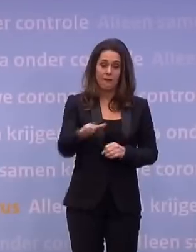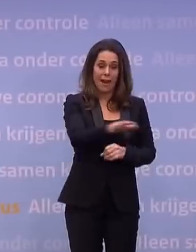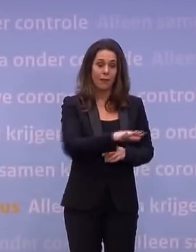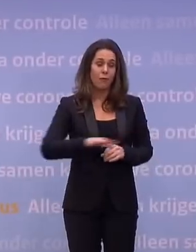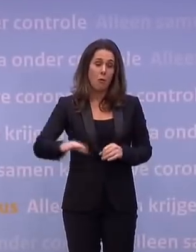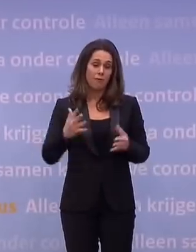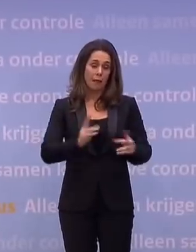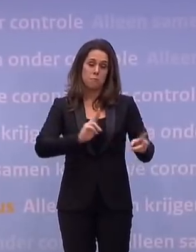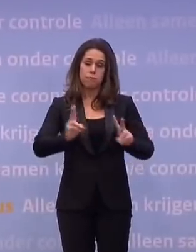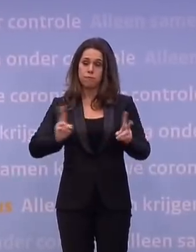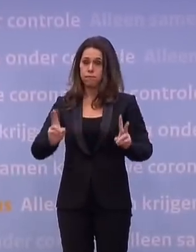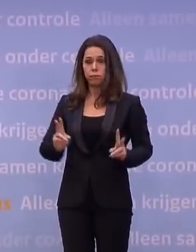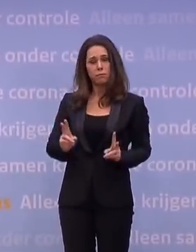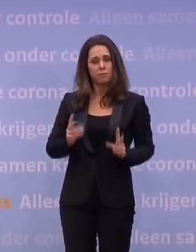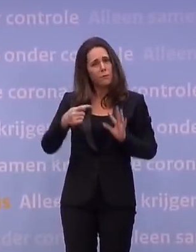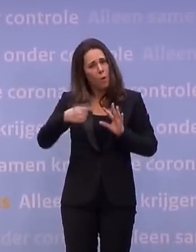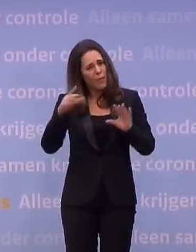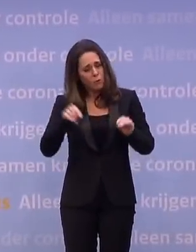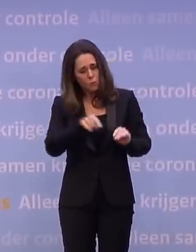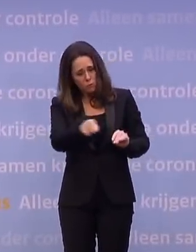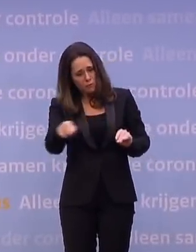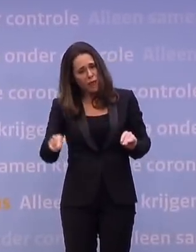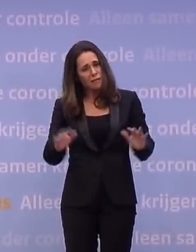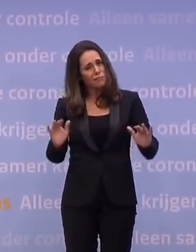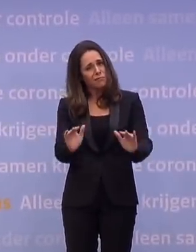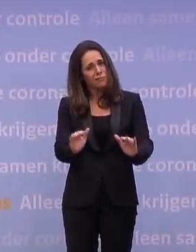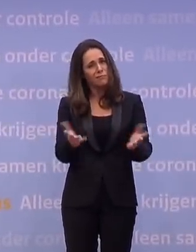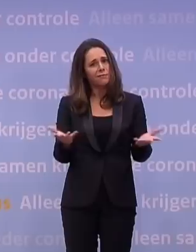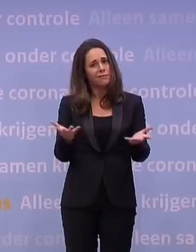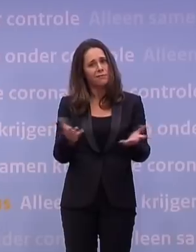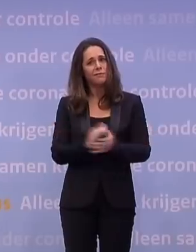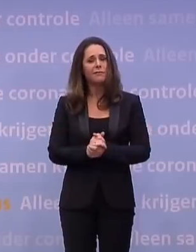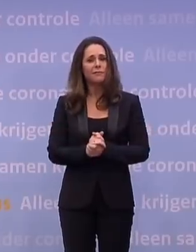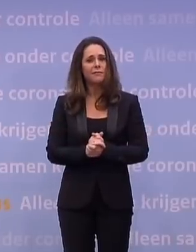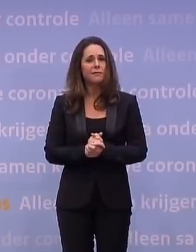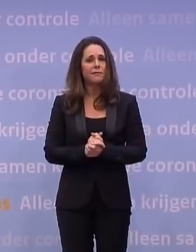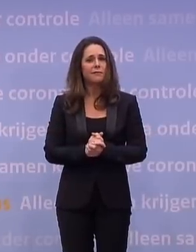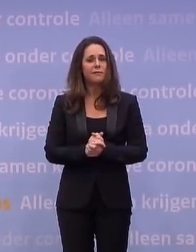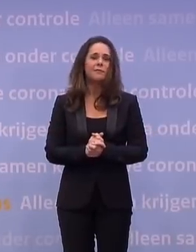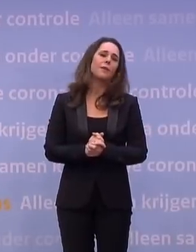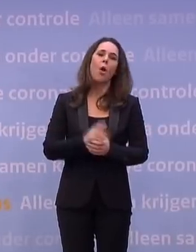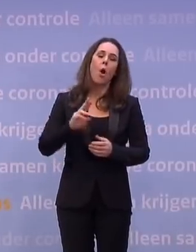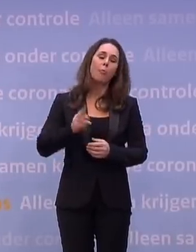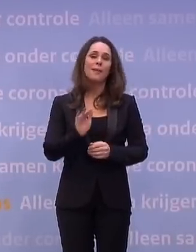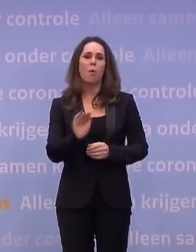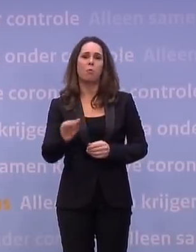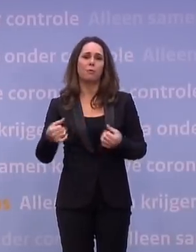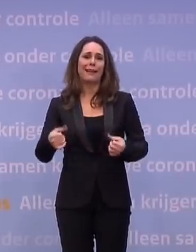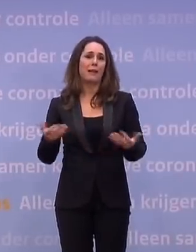besmettingen plaats. Gaat nog meer doen om dat te bevorderen, behalve dan de zoveelste, de dringende oproep?